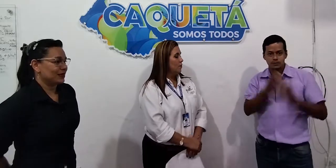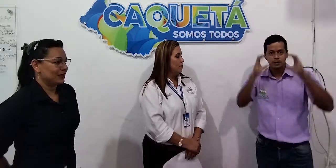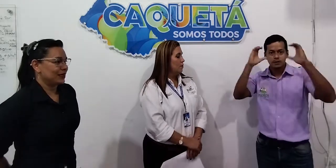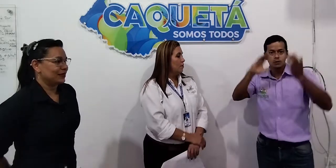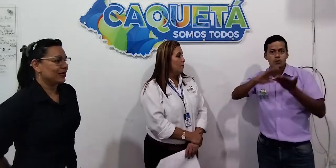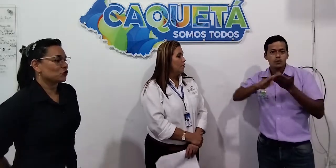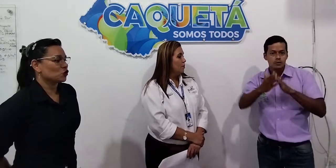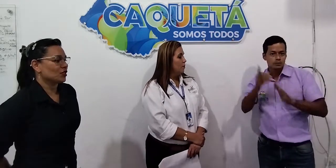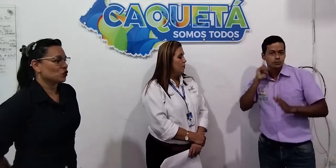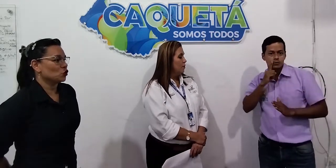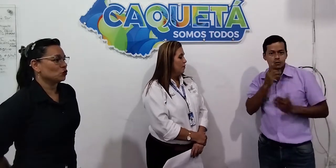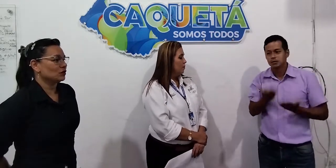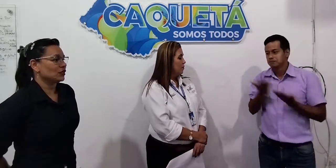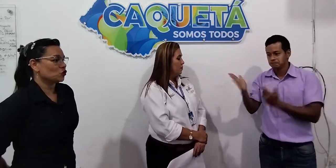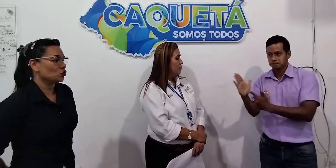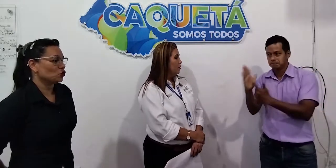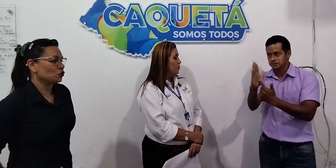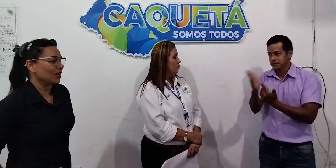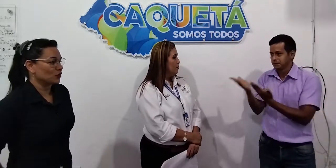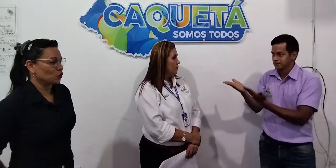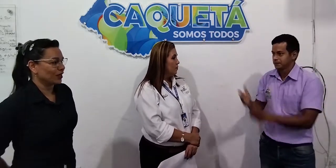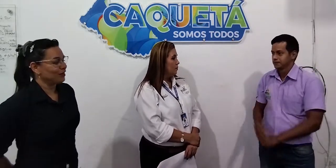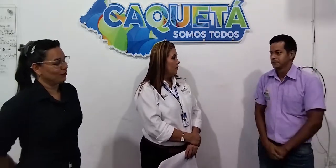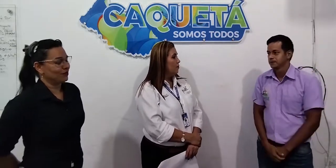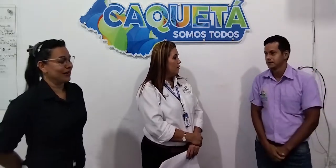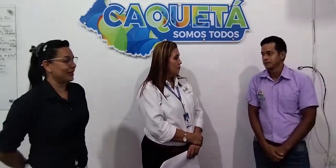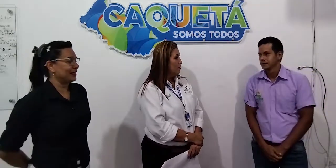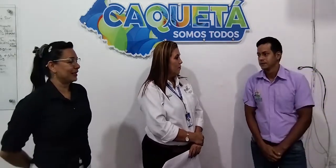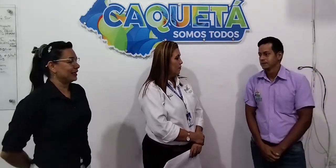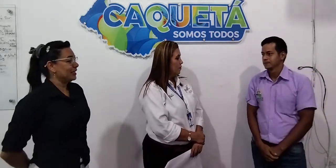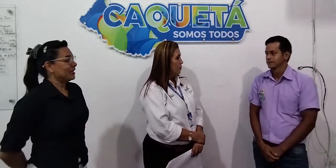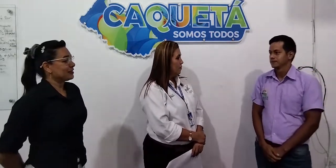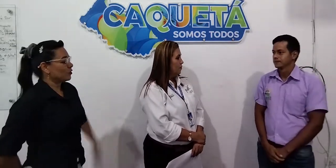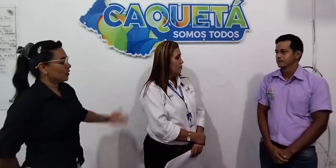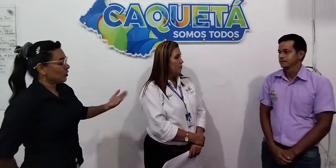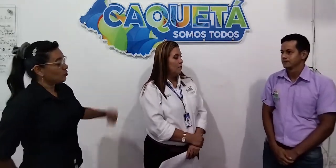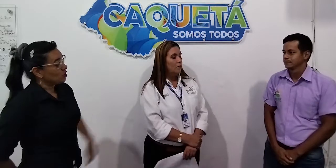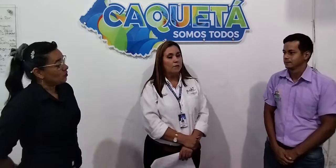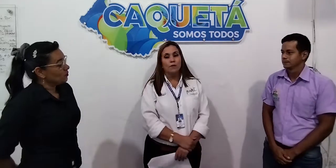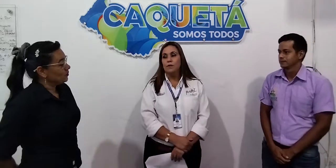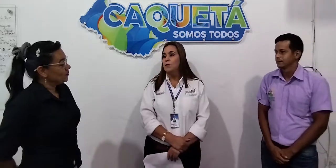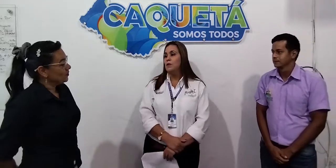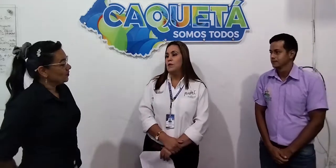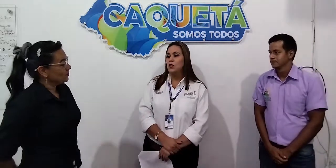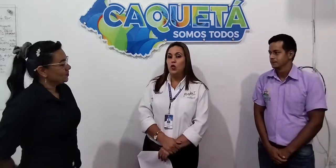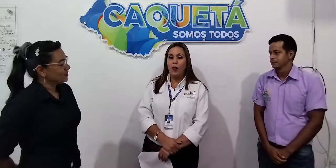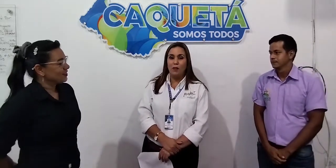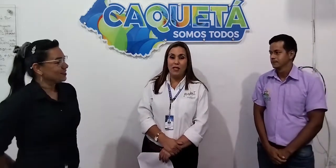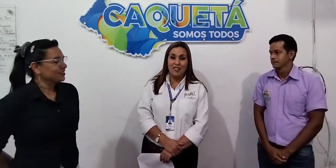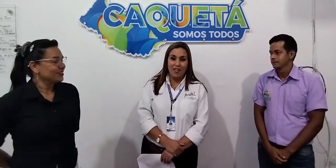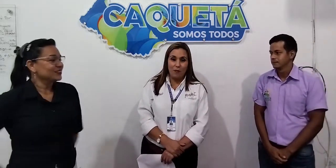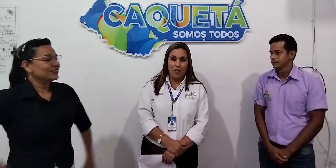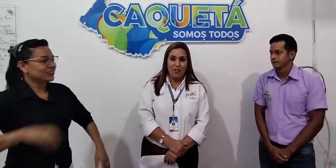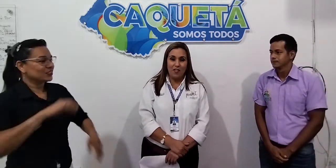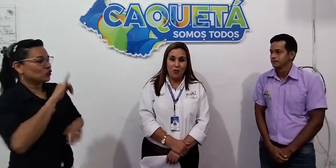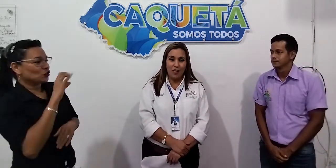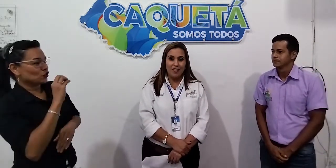legal de la Asociación de Sordos Azorta del Caquetá. ¿Se encuentra conmigo? Yo, Ana Marcela Peña Rojas,